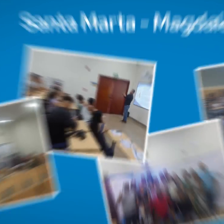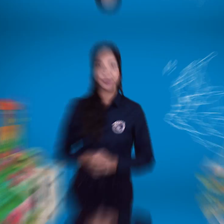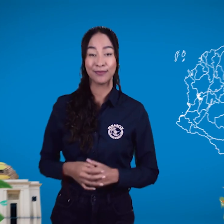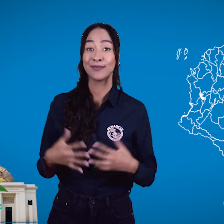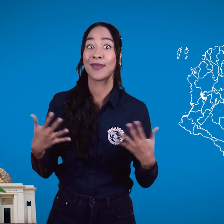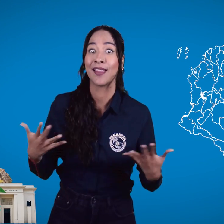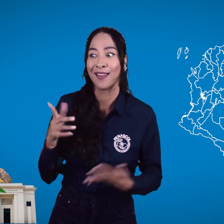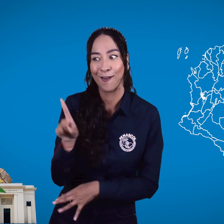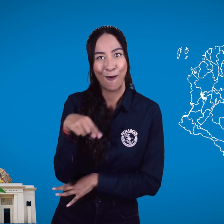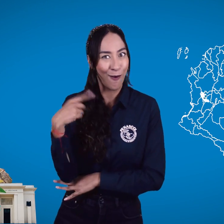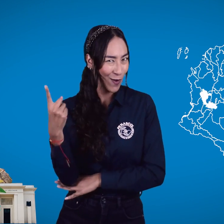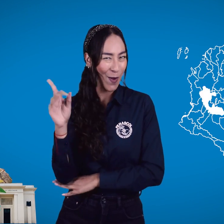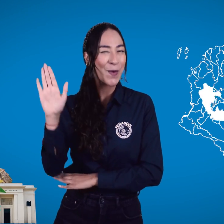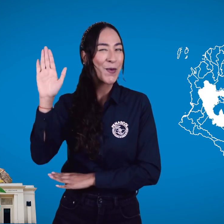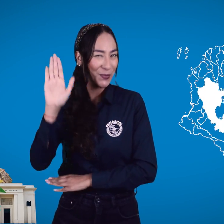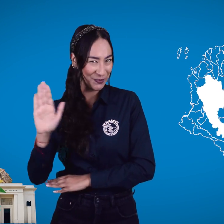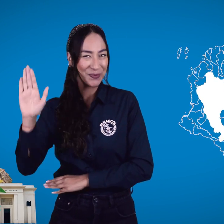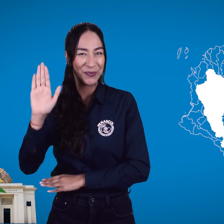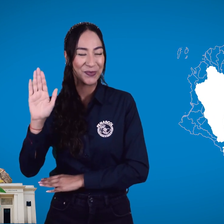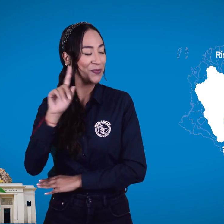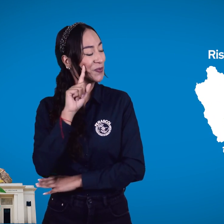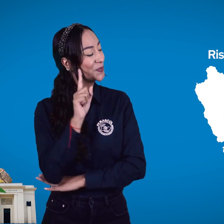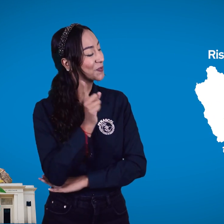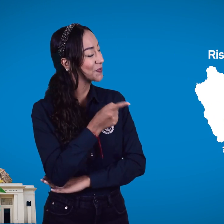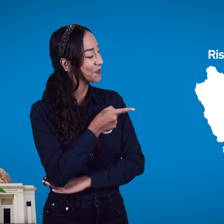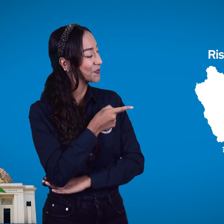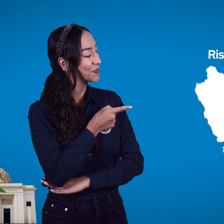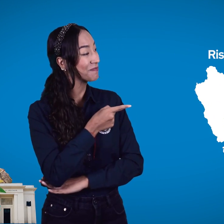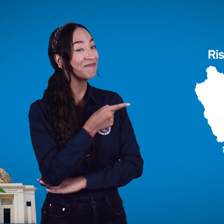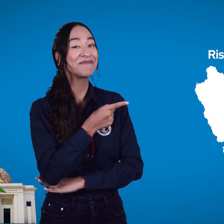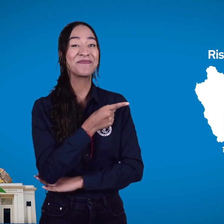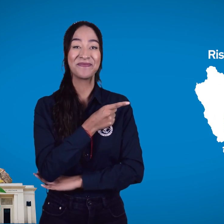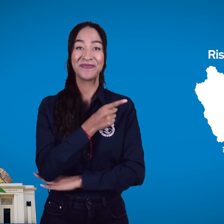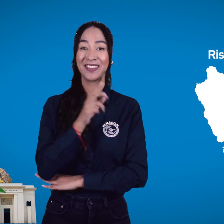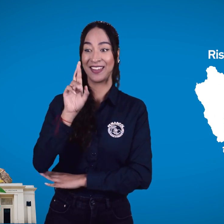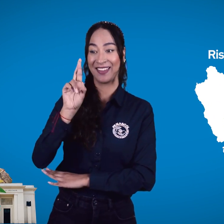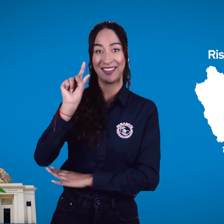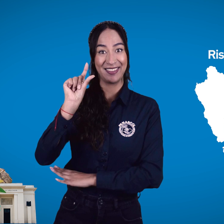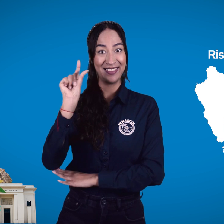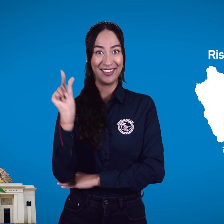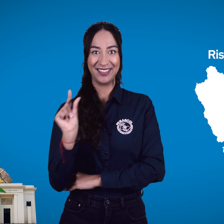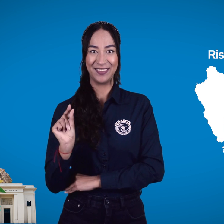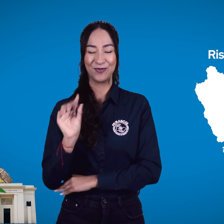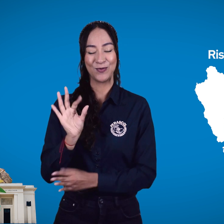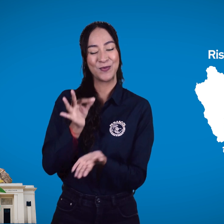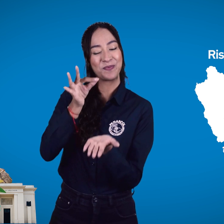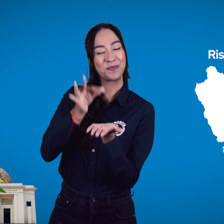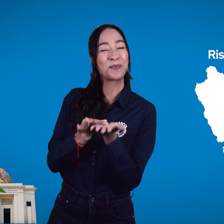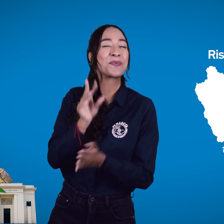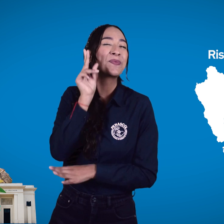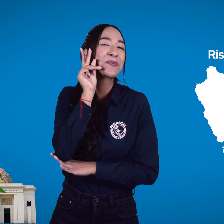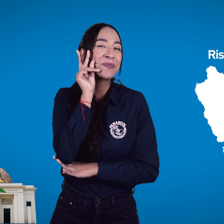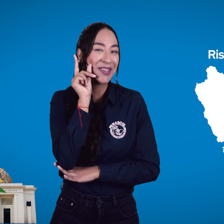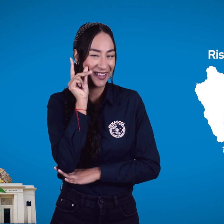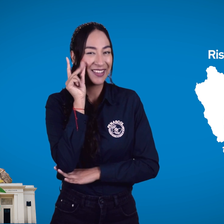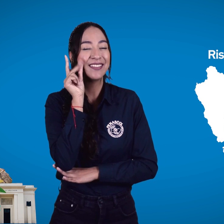También hicimos presencia en Risaralda, en donde visitamos su capital, Pereira, y estuvimos en la